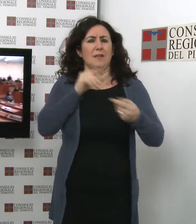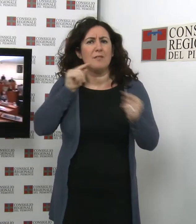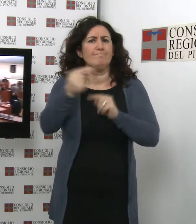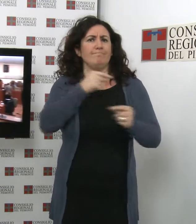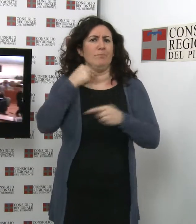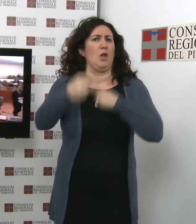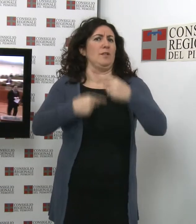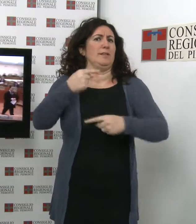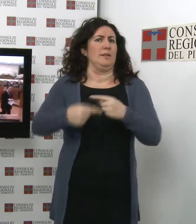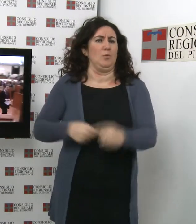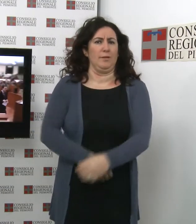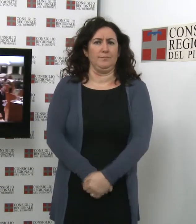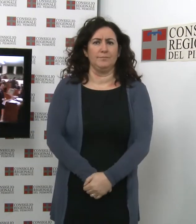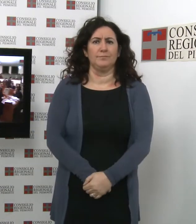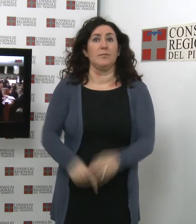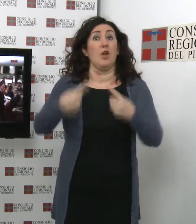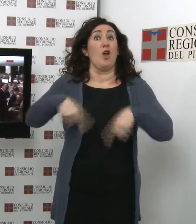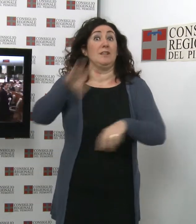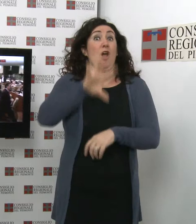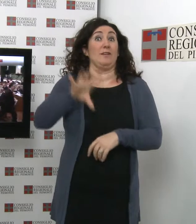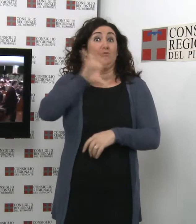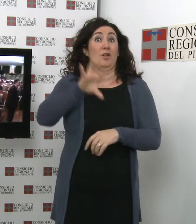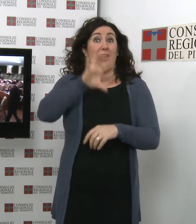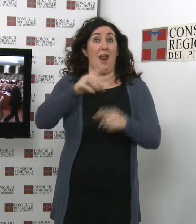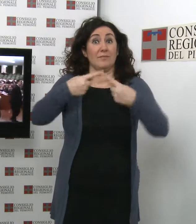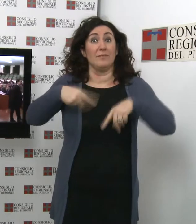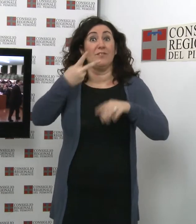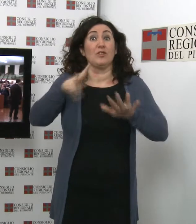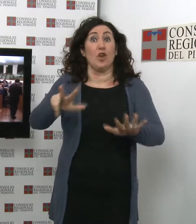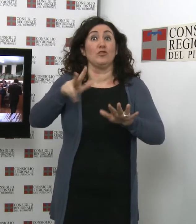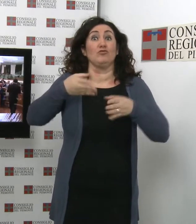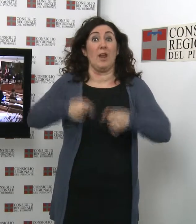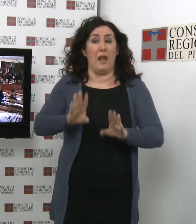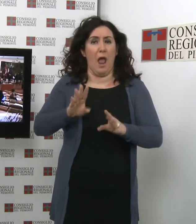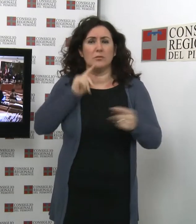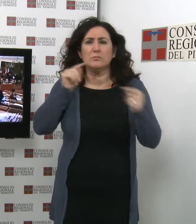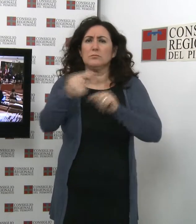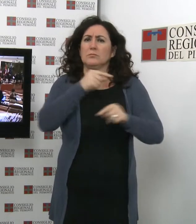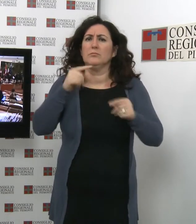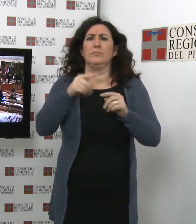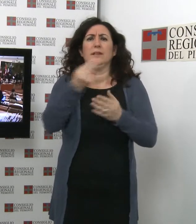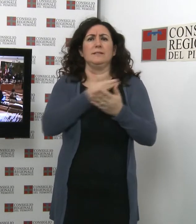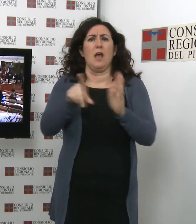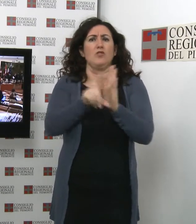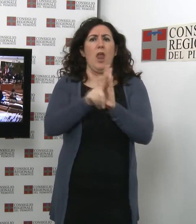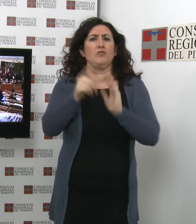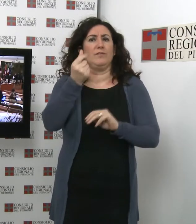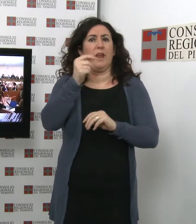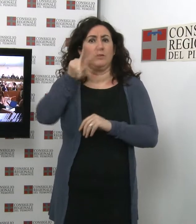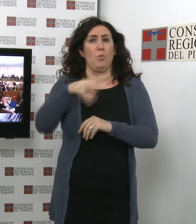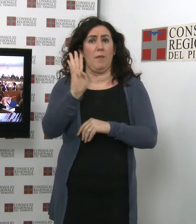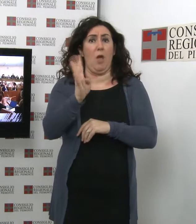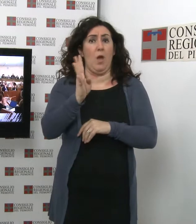Il Consiglio regionale, nella seduta del 28 gennaio, ha svolto un acceso dibattito sul disegno di legge finanziaria per il 2014.